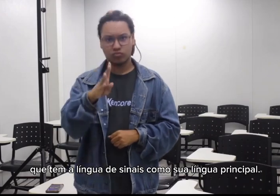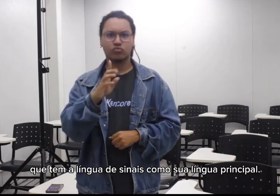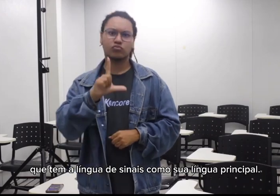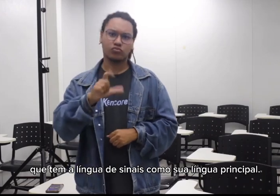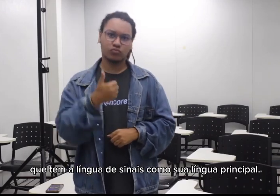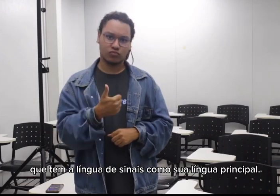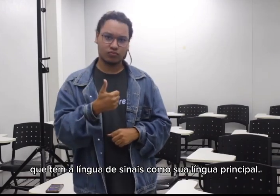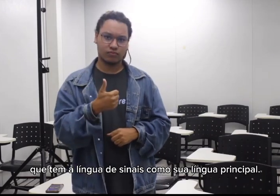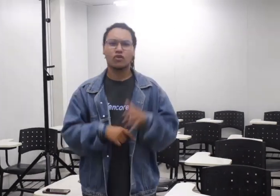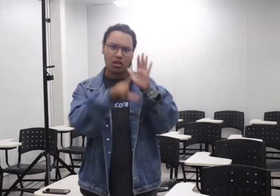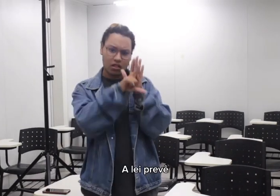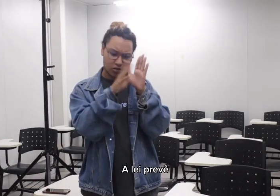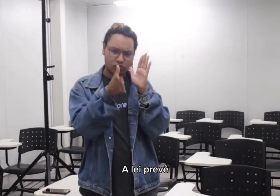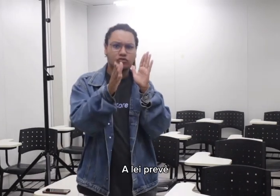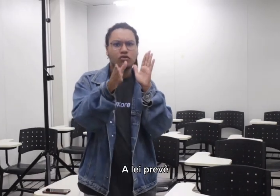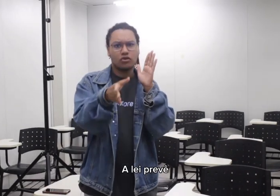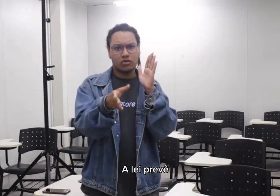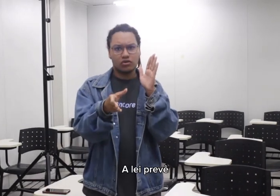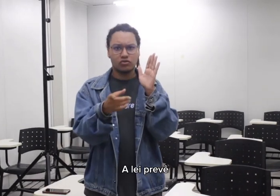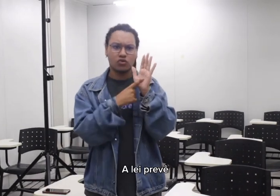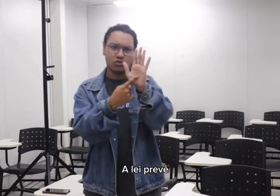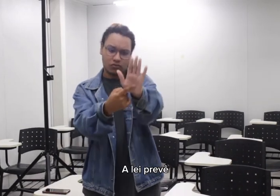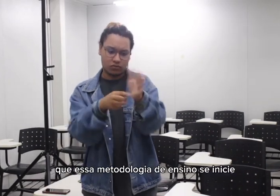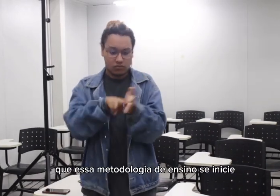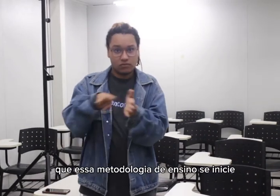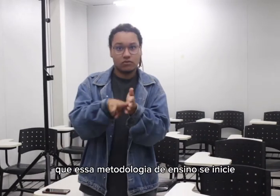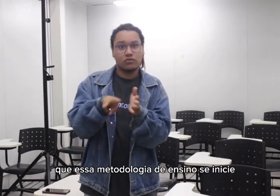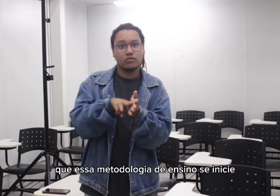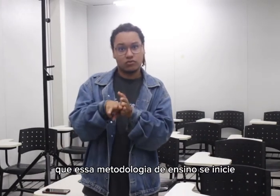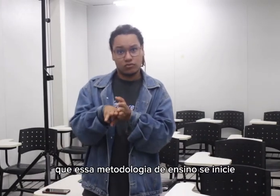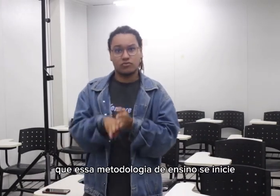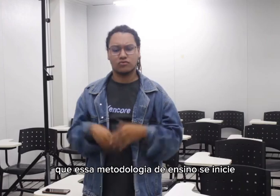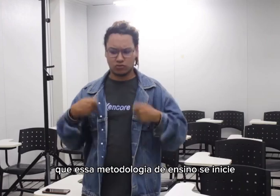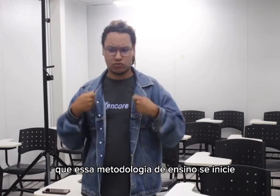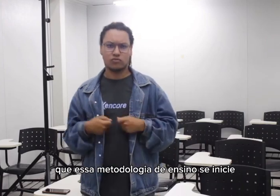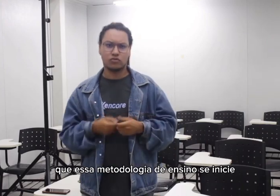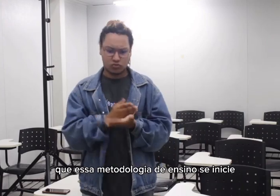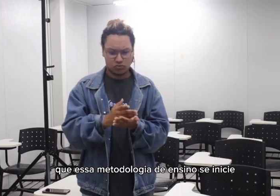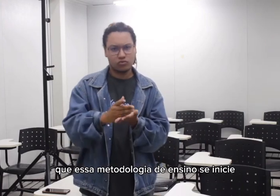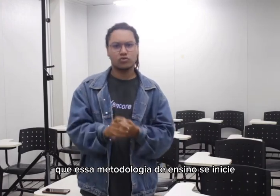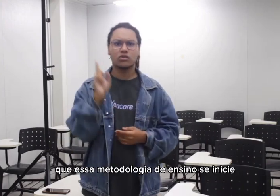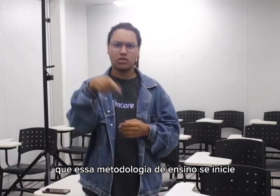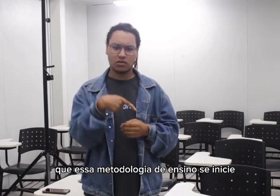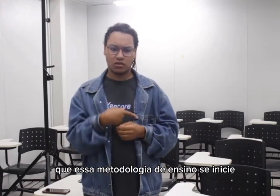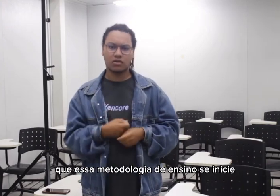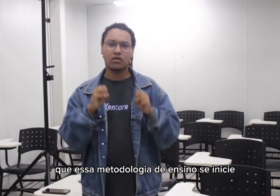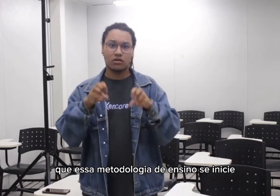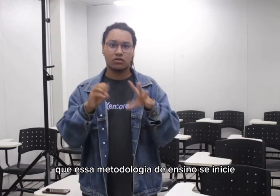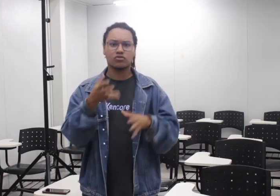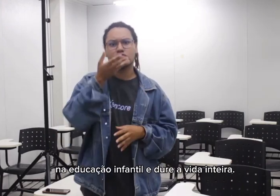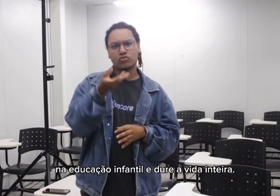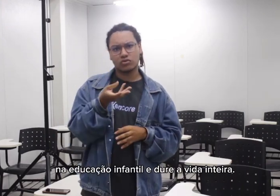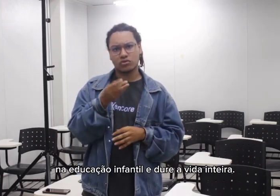prevê que essa metodologia de ensino se inicie na educação infantil e dure a vida inteira.